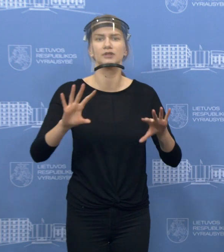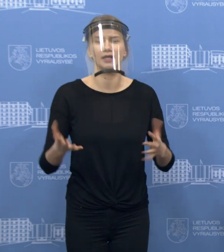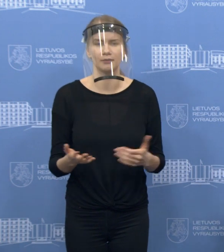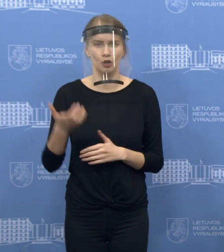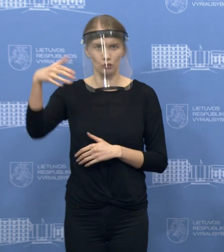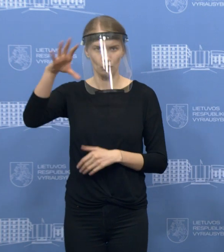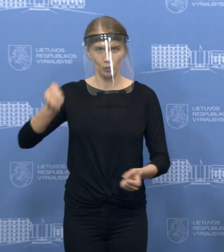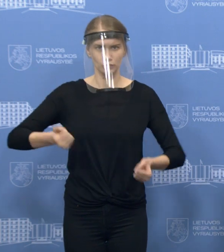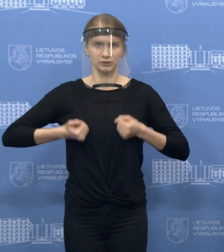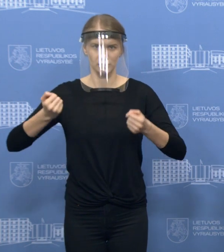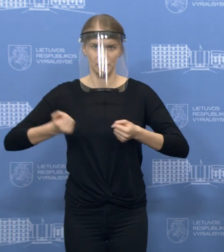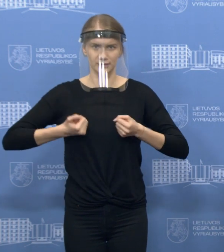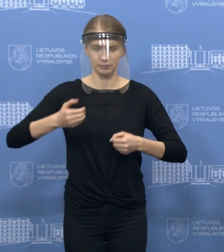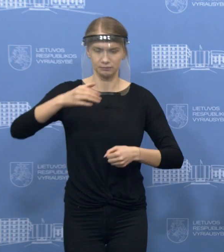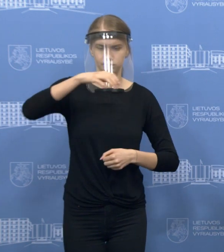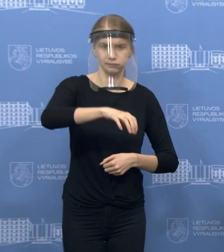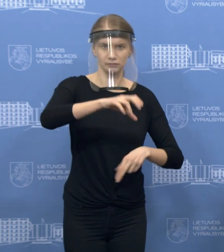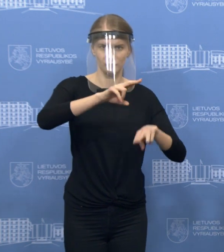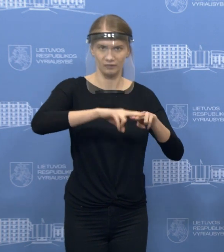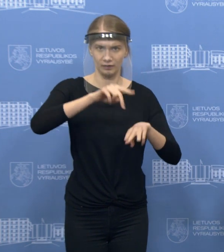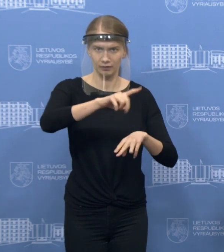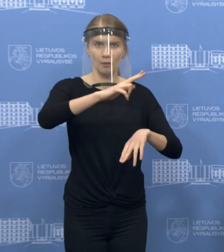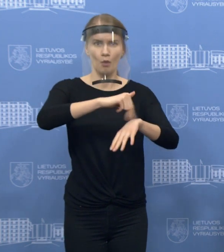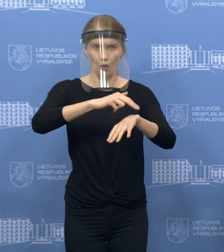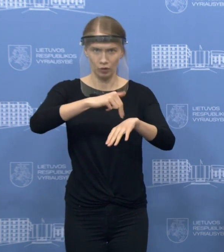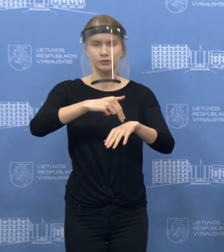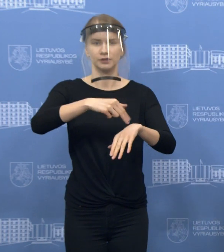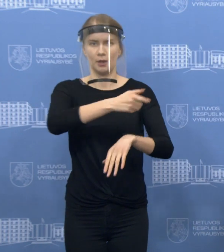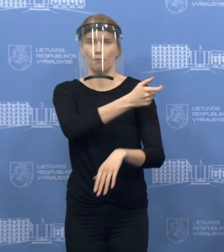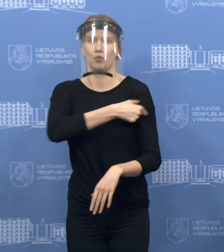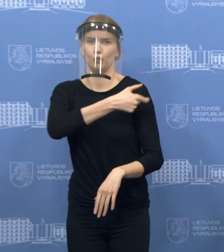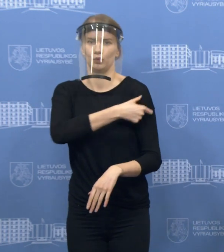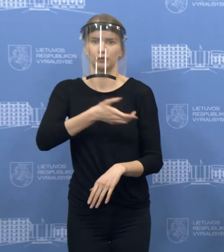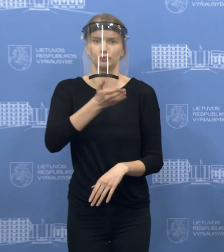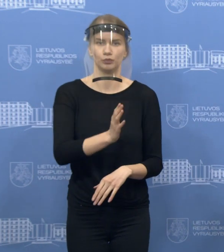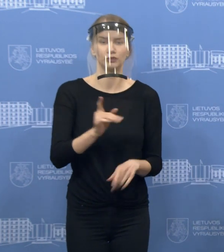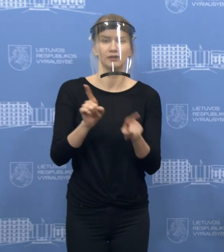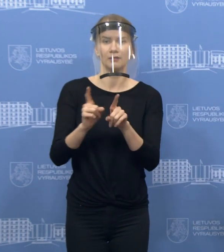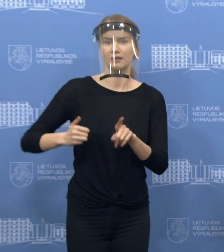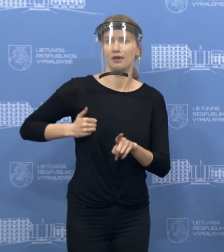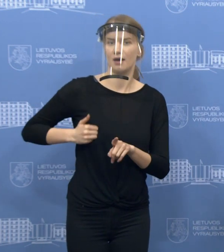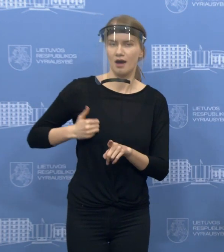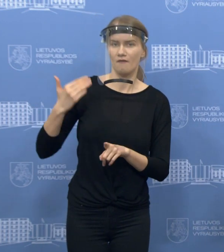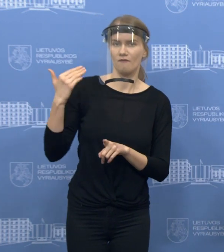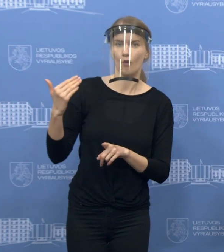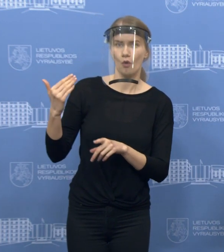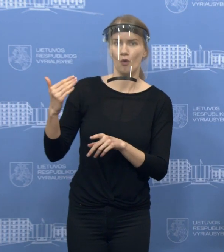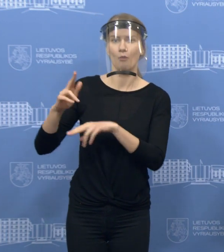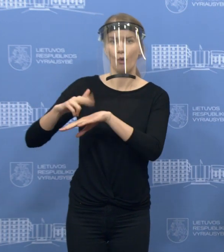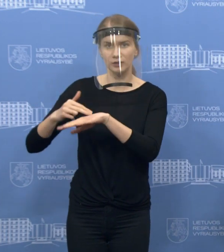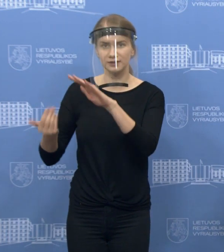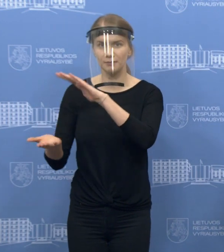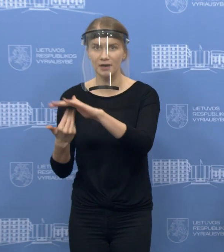tai bus fiziniai postai, kartu policijos pagrindė, su reikalinga pagalba, karo policija ir šauliais, jeigu to reikės.